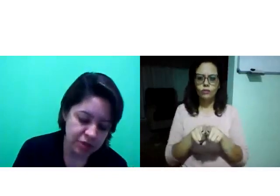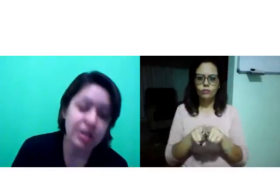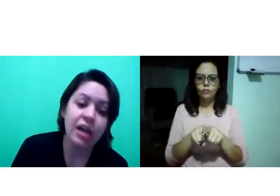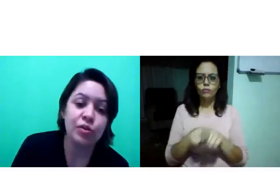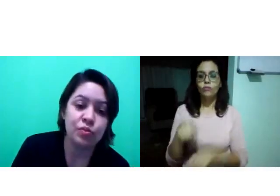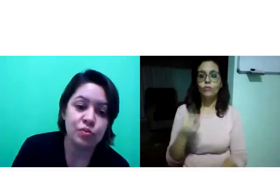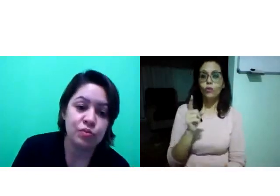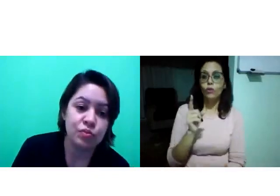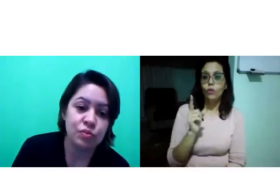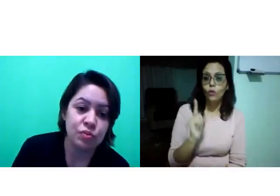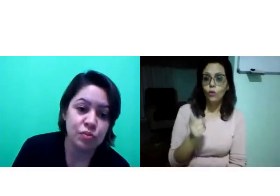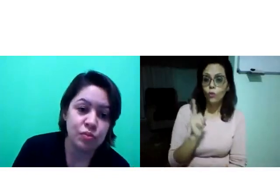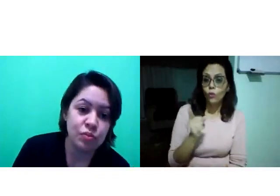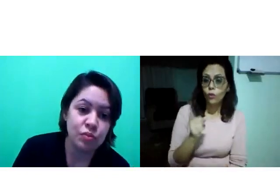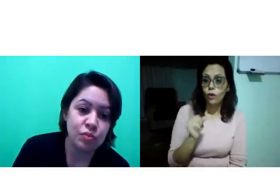Dinheiro.